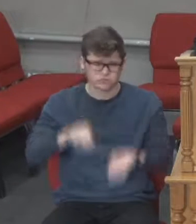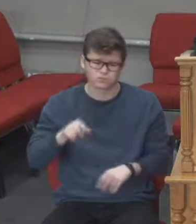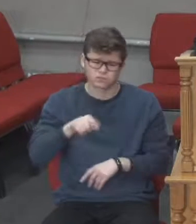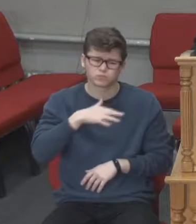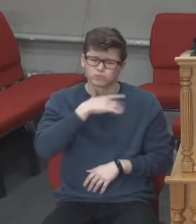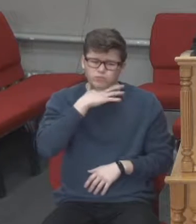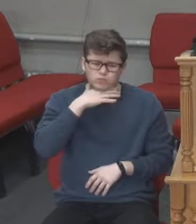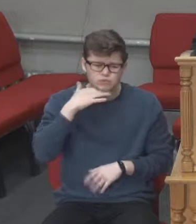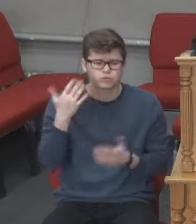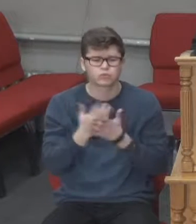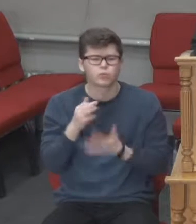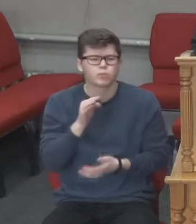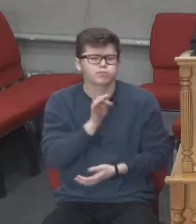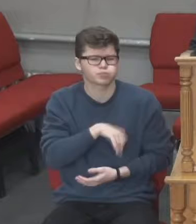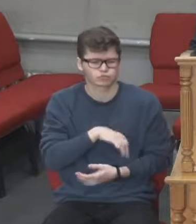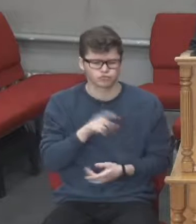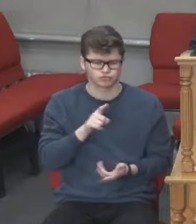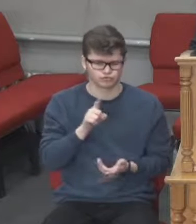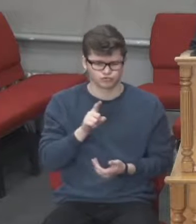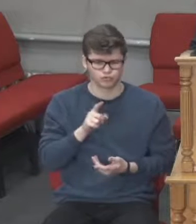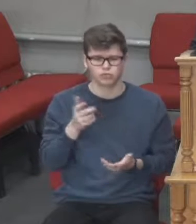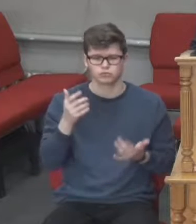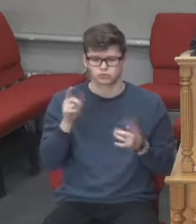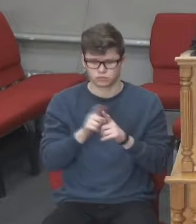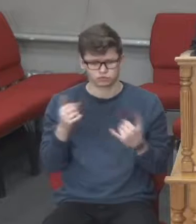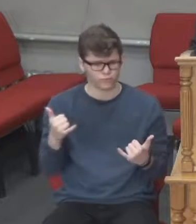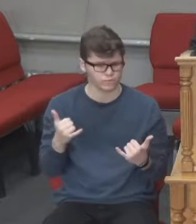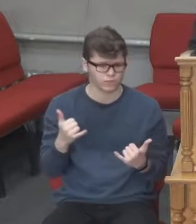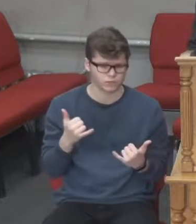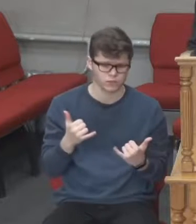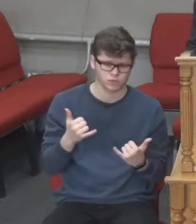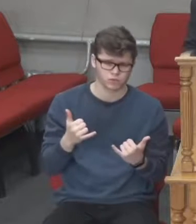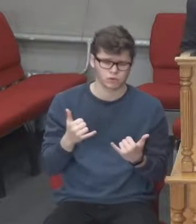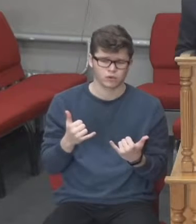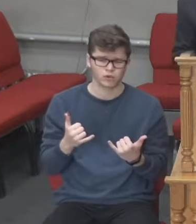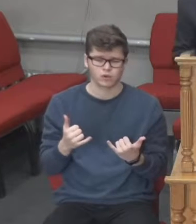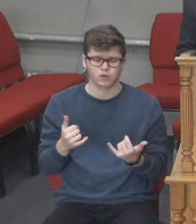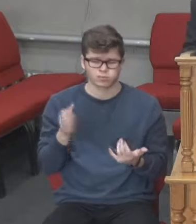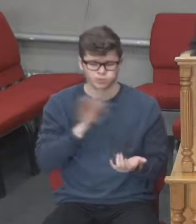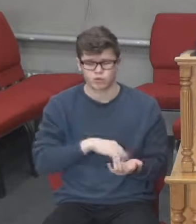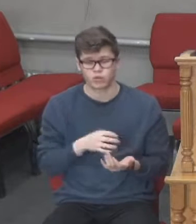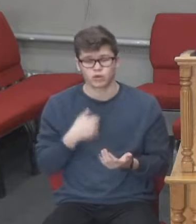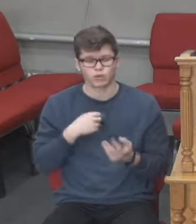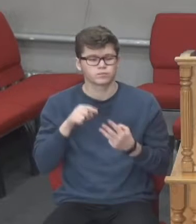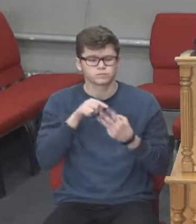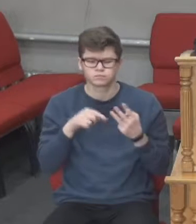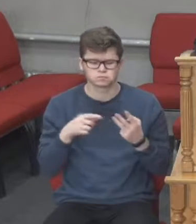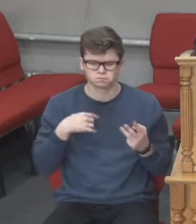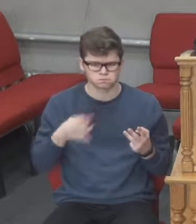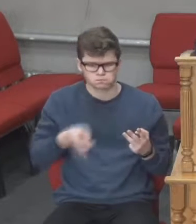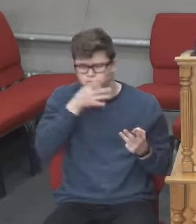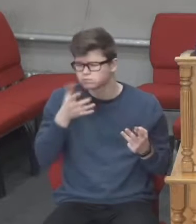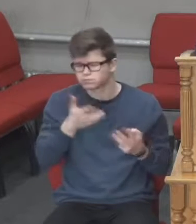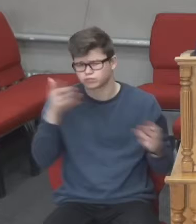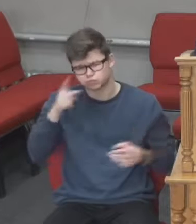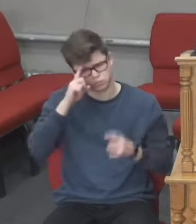є багато-багато корисного, те, що актуальний на даний час. Але ось ці три пункти я хотів би виділити, щоб